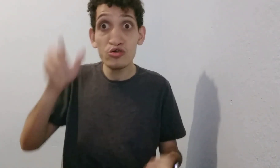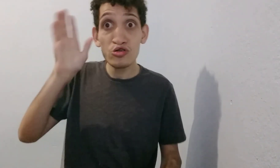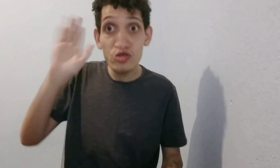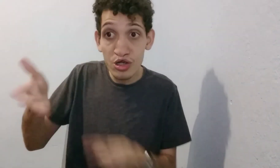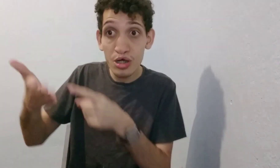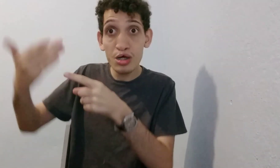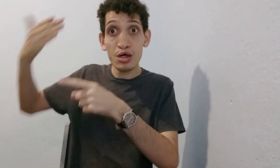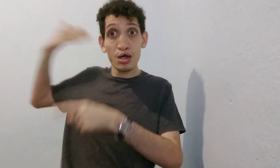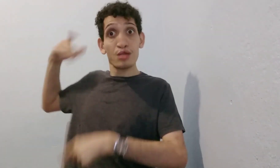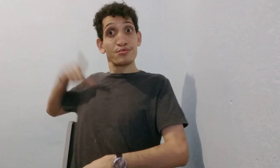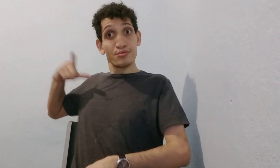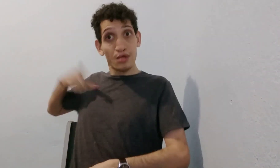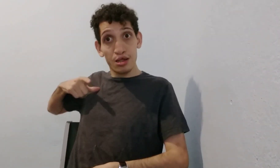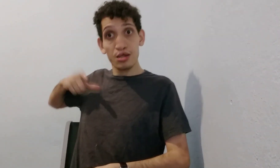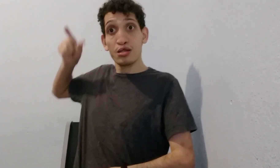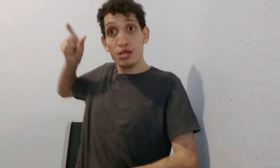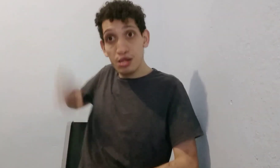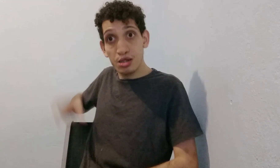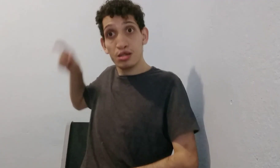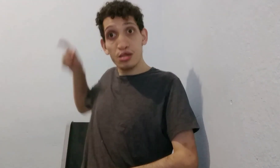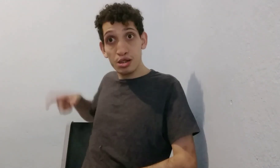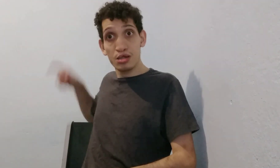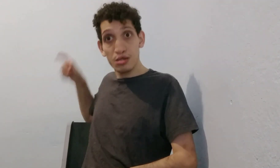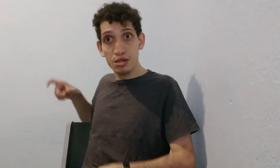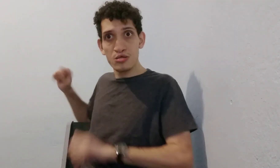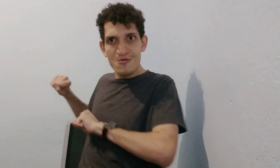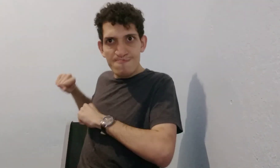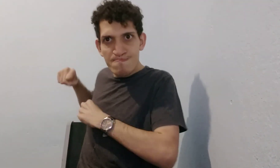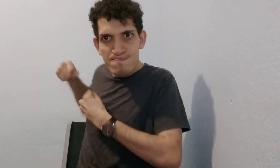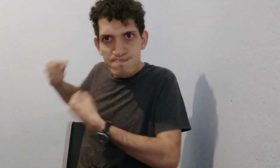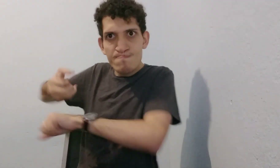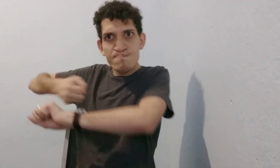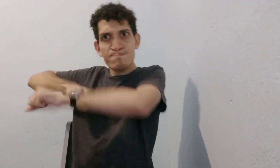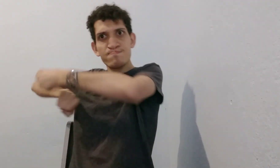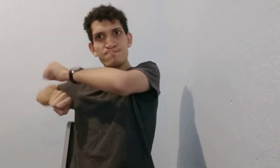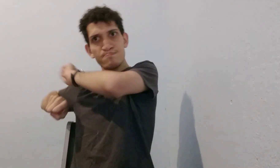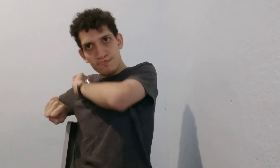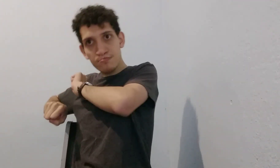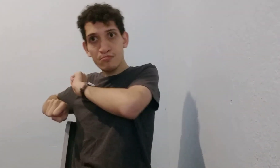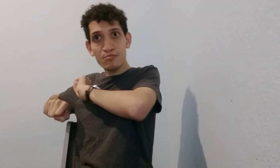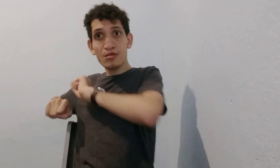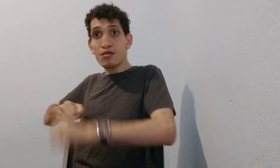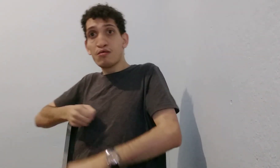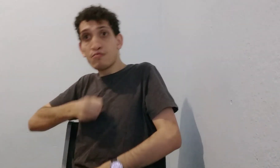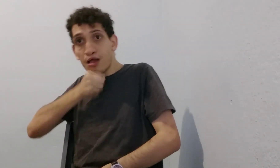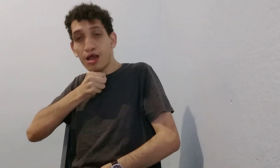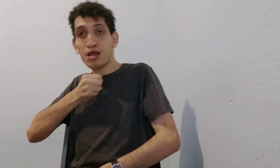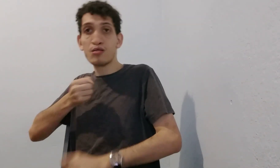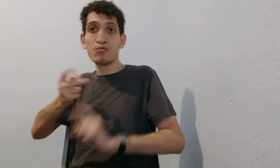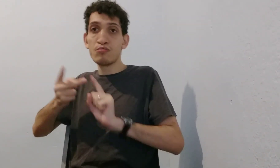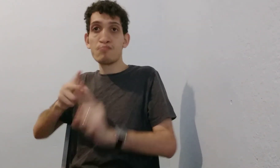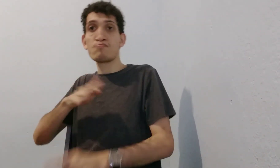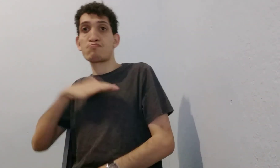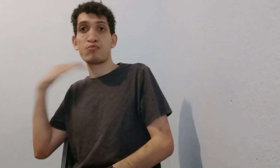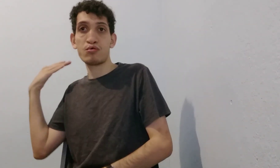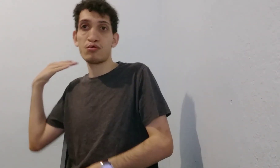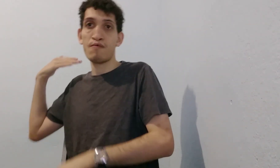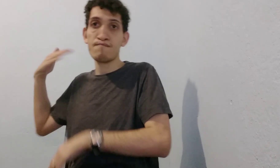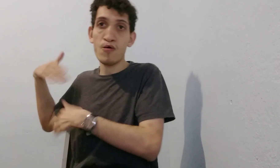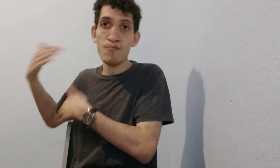continuar lutando. O que já teve lá atrás, as pessoas que lutaram, né? Ficaram velhas, muitas delas